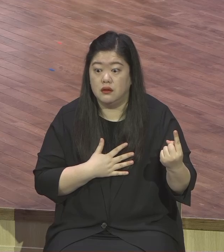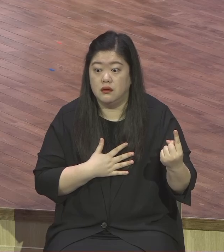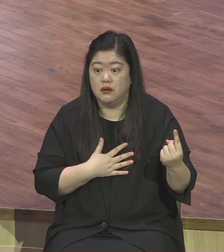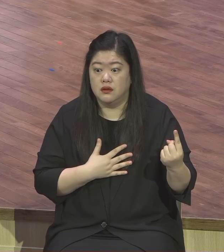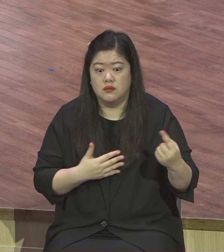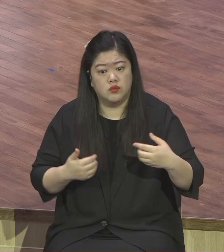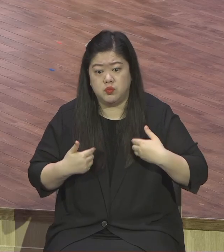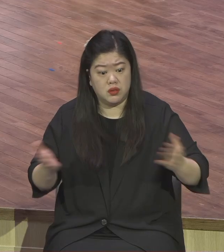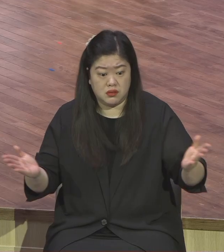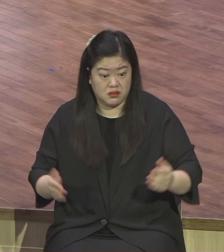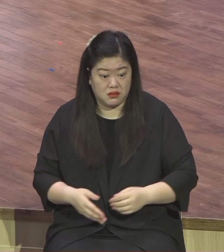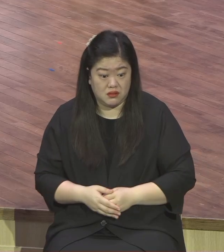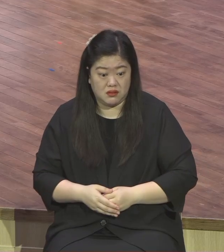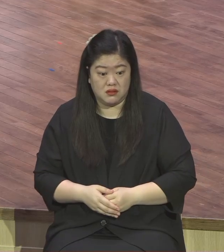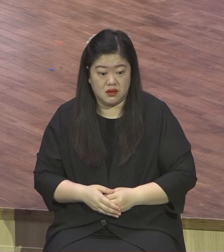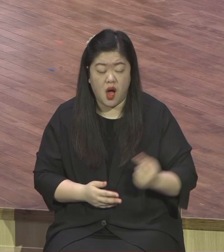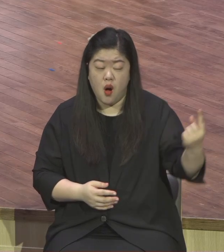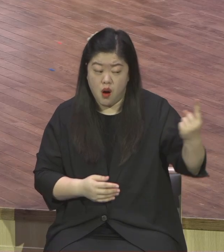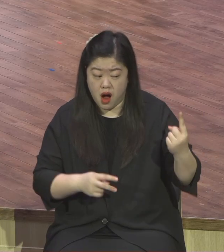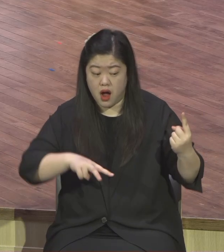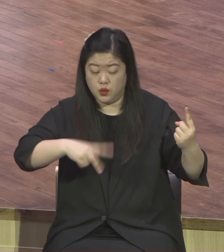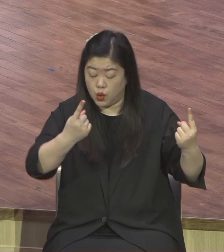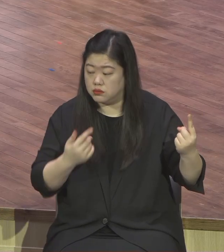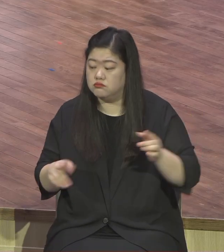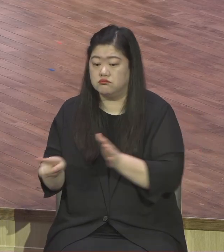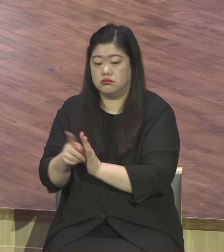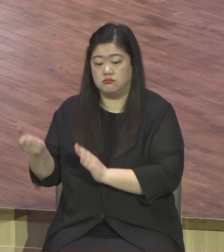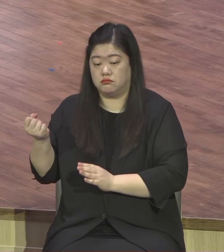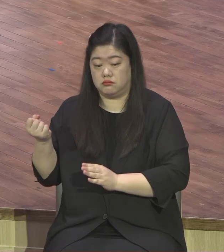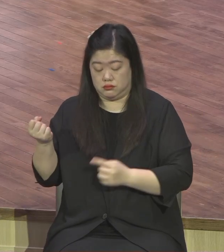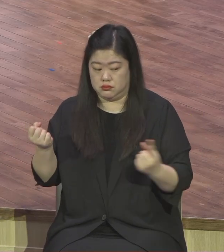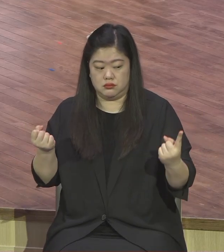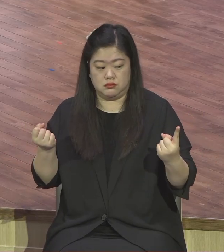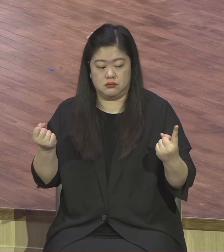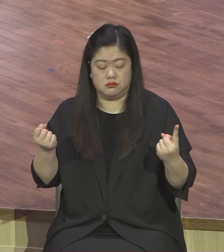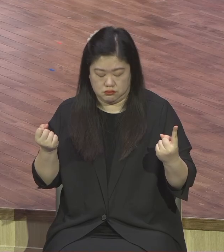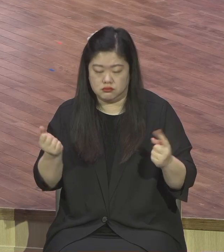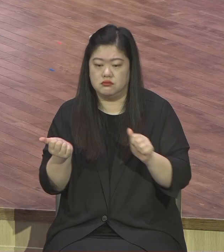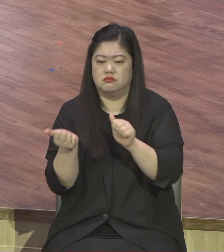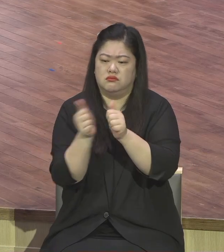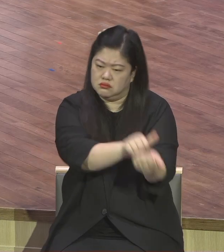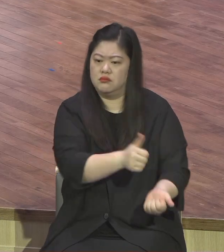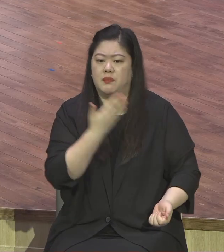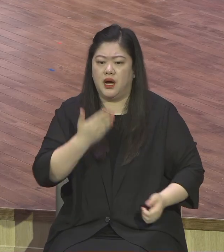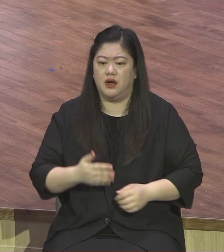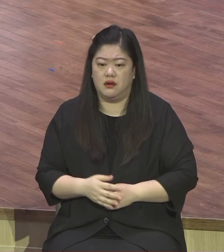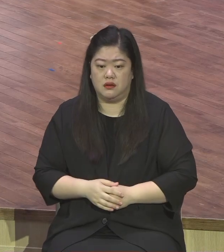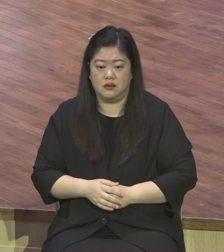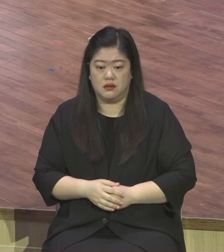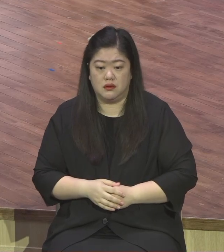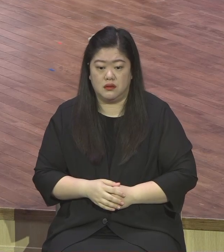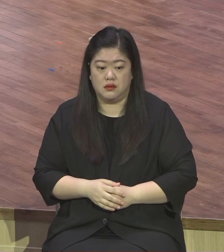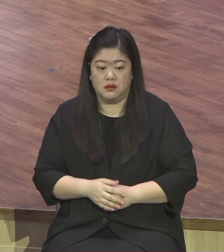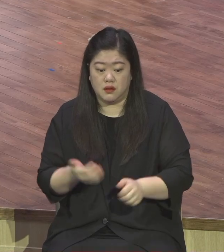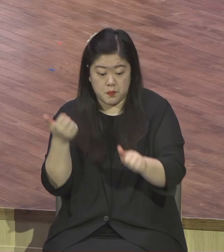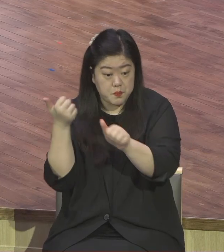이제부터는 내가 어떤 삶을 살아야 되느냐 내가 받은 구원의 은혜 속에서